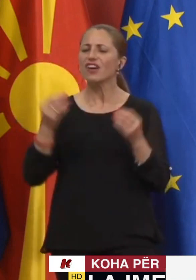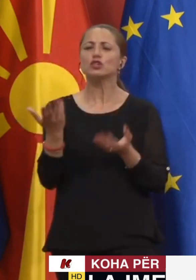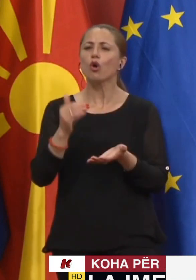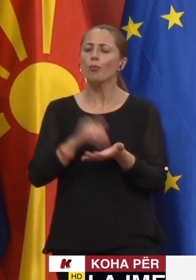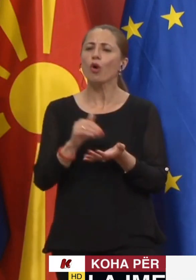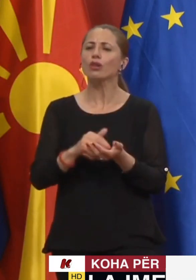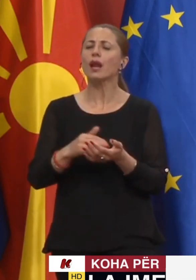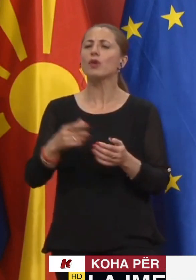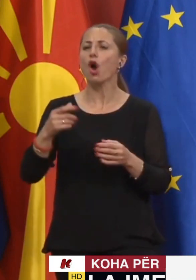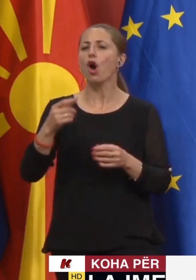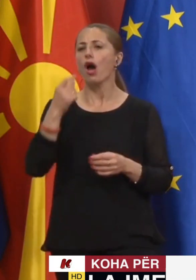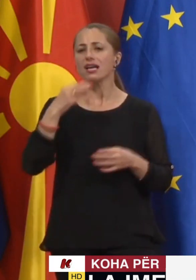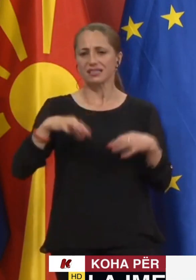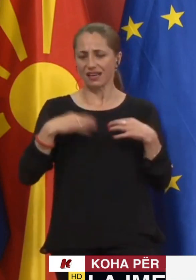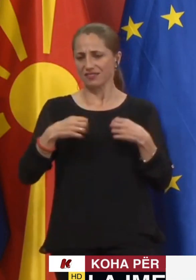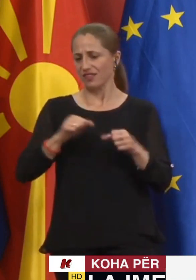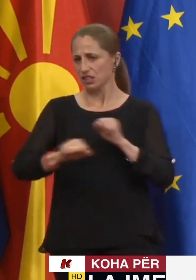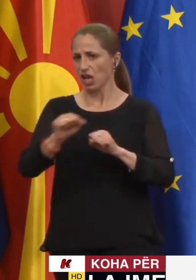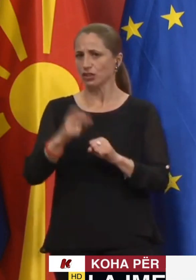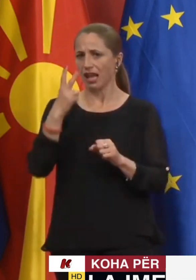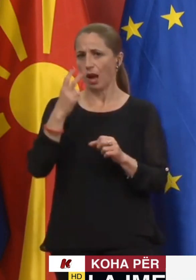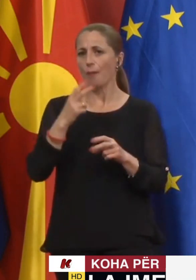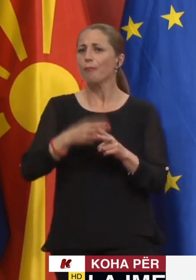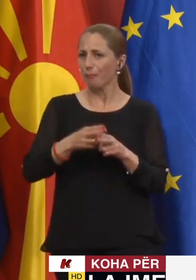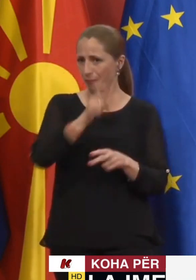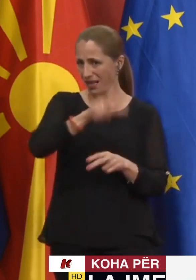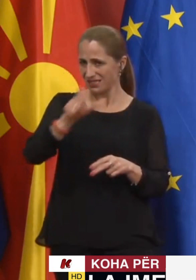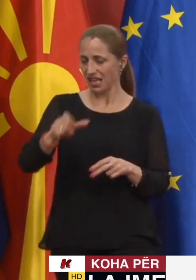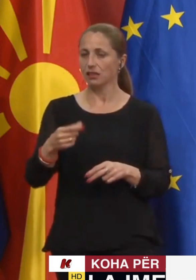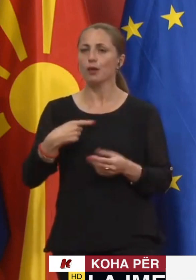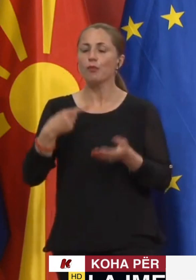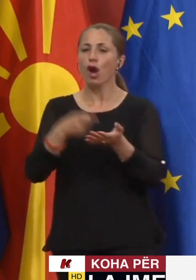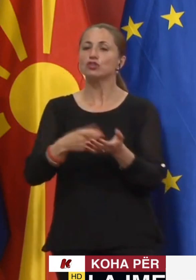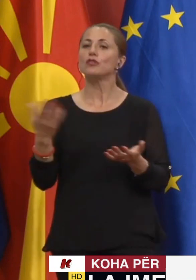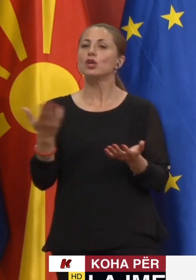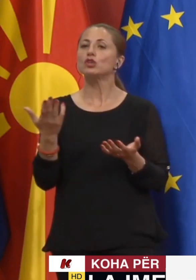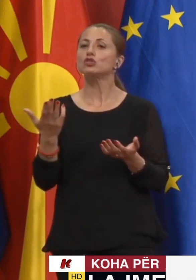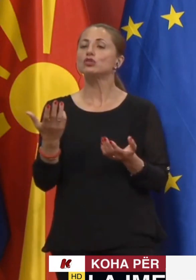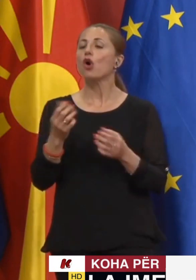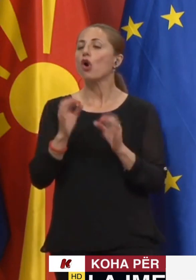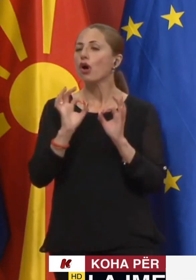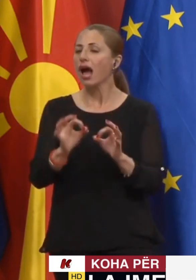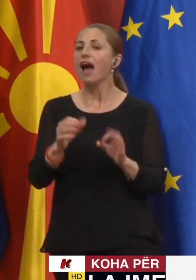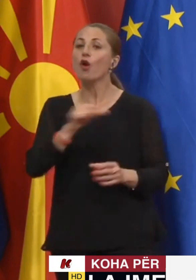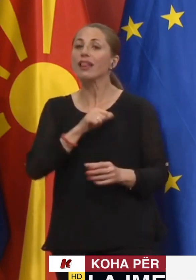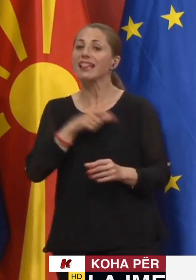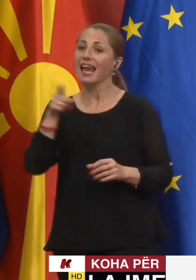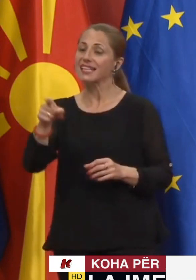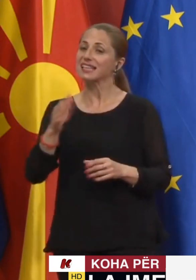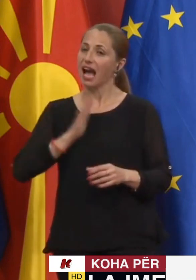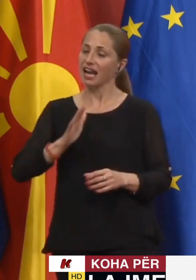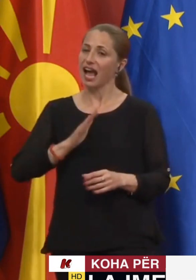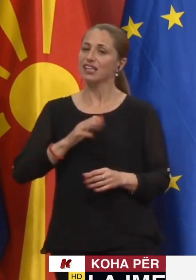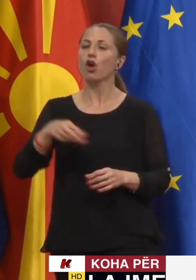për sëmundje është analizuar situata edhe këpër kundar faktit se ka rritjetë të numrit. Konstatimi i përbash këtë është të se epidemia është nën